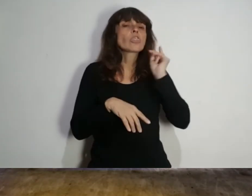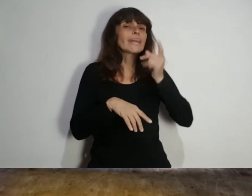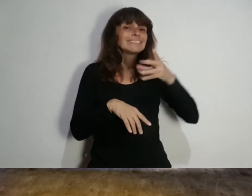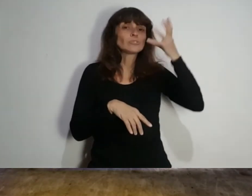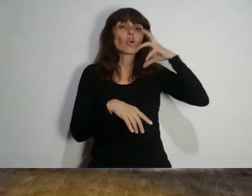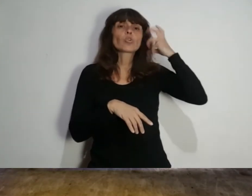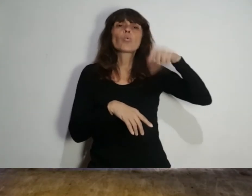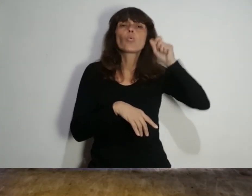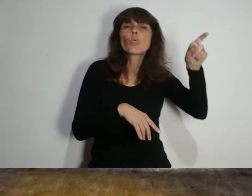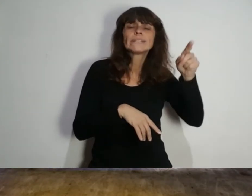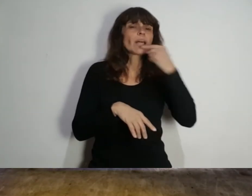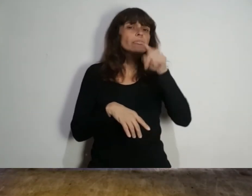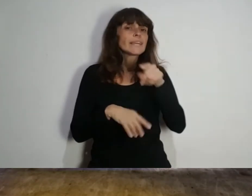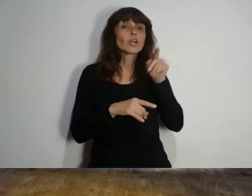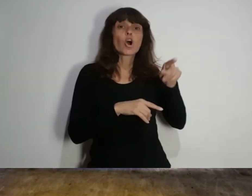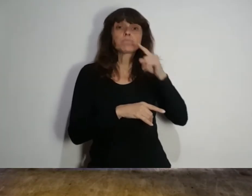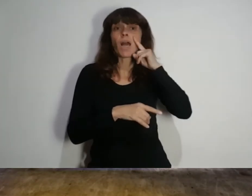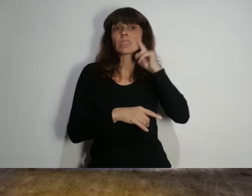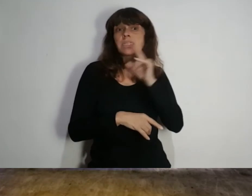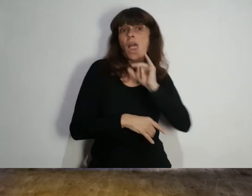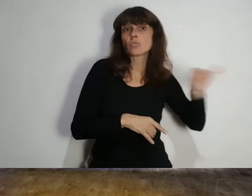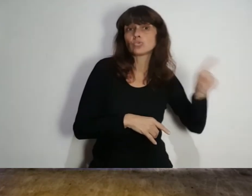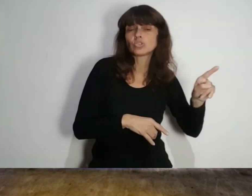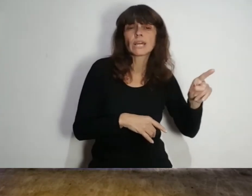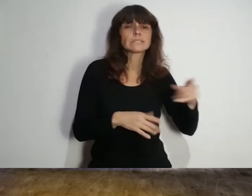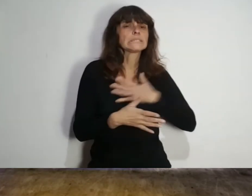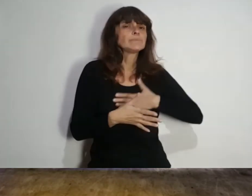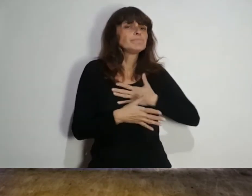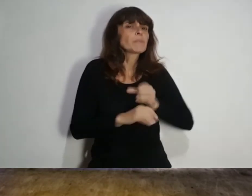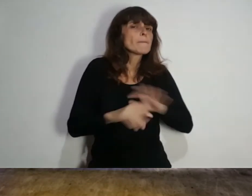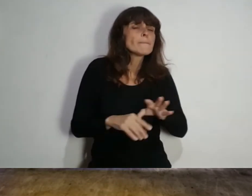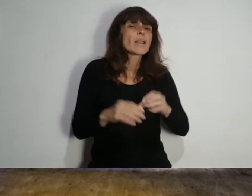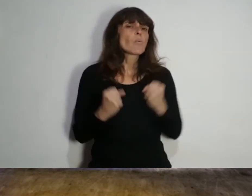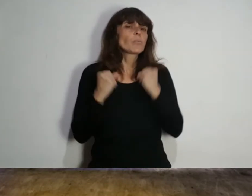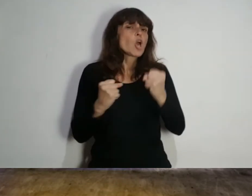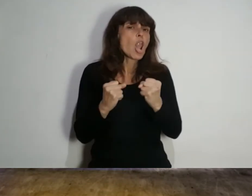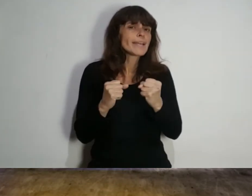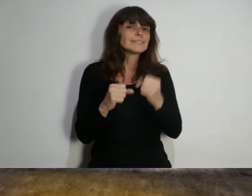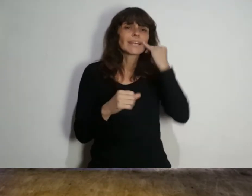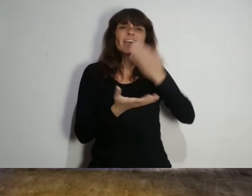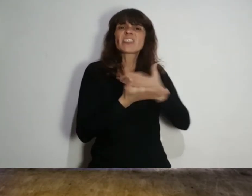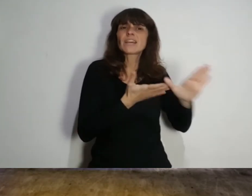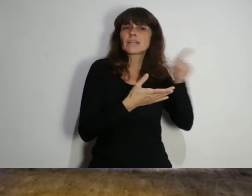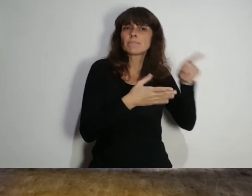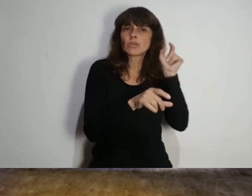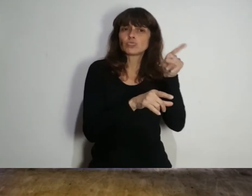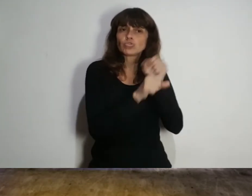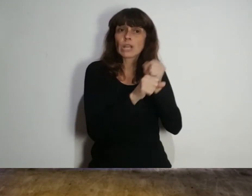fallo uno de los tres jueces determinó que la denunciante sufrió un contexto de violencia y discriminación en su